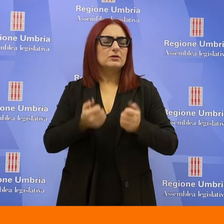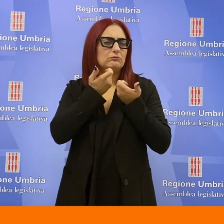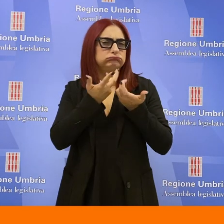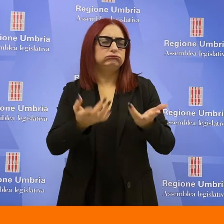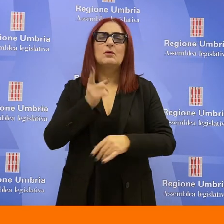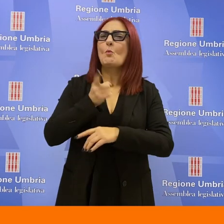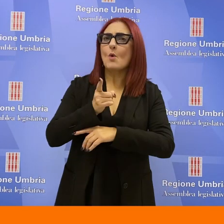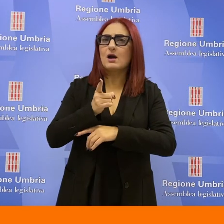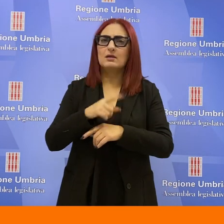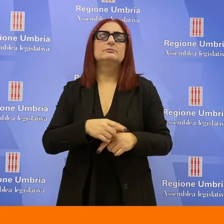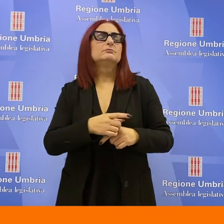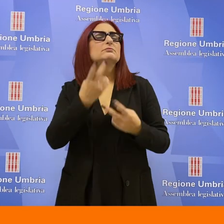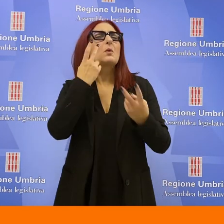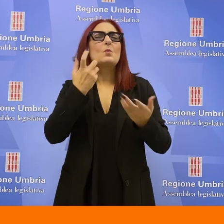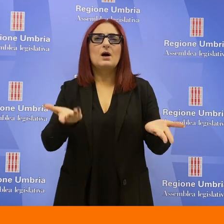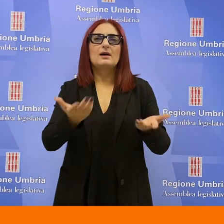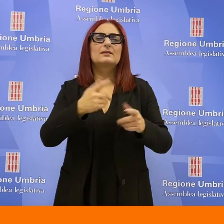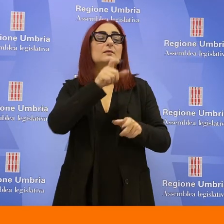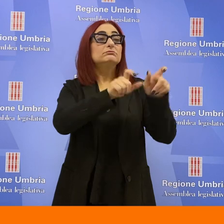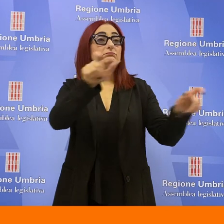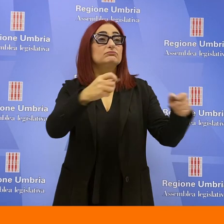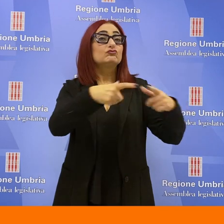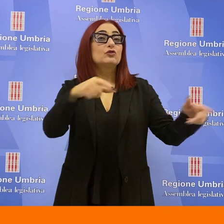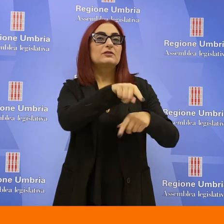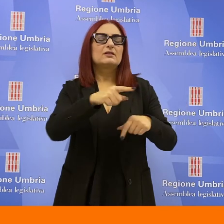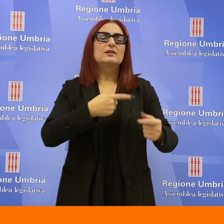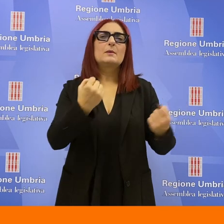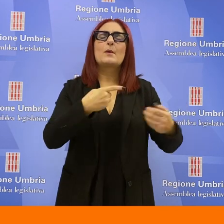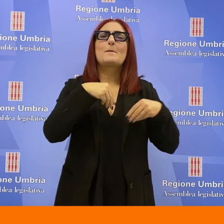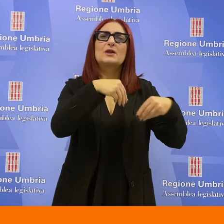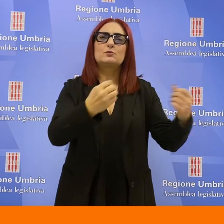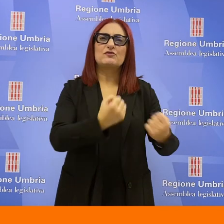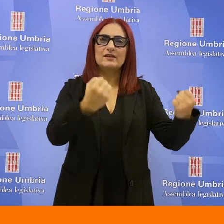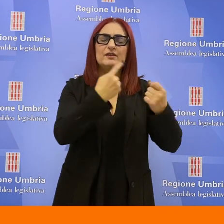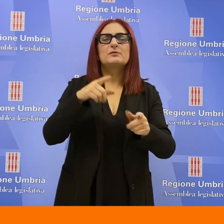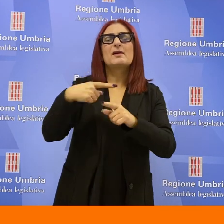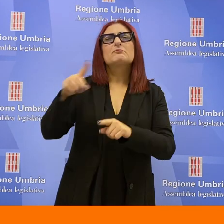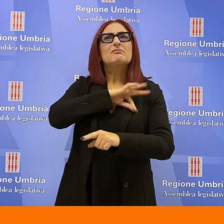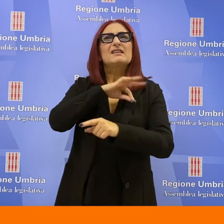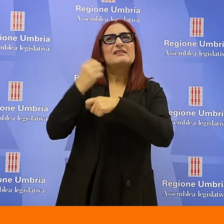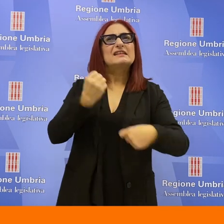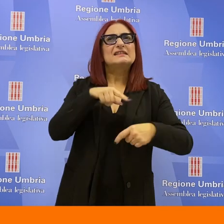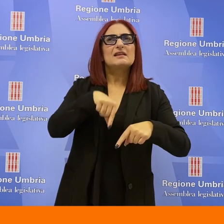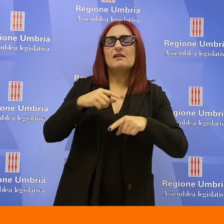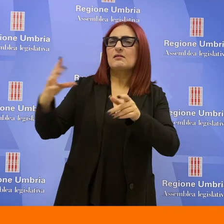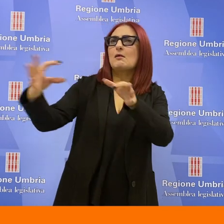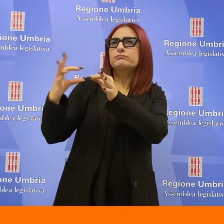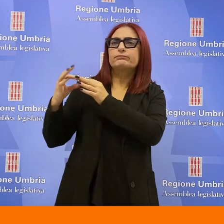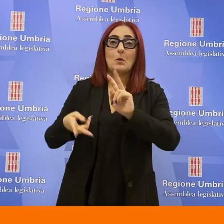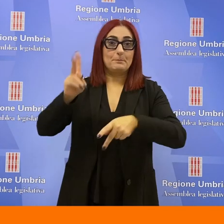apportate riguardano una maggiore partecipazione attiva dei cittadini e dei portatori di interessi alla vita istituzionale, il ruolo degli